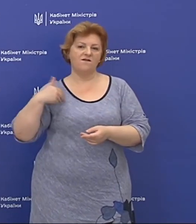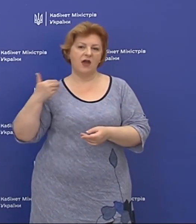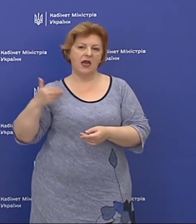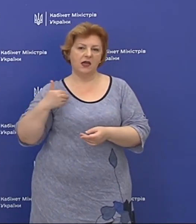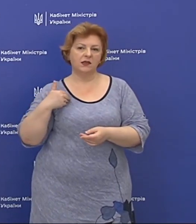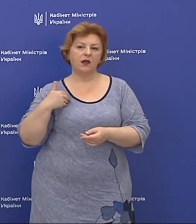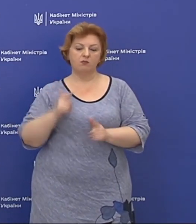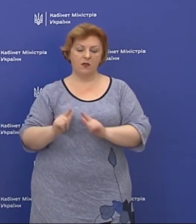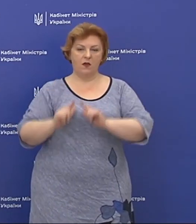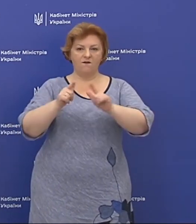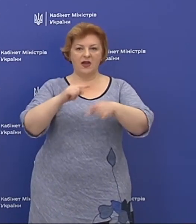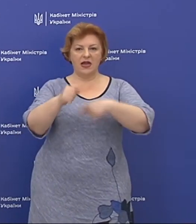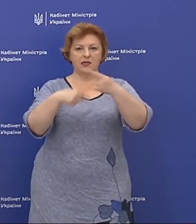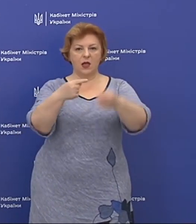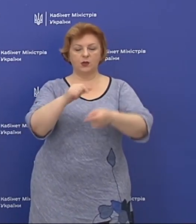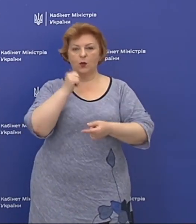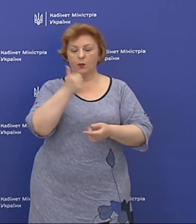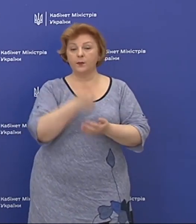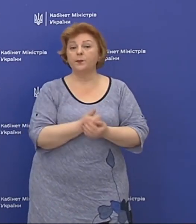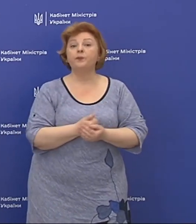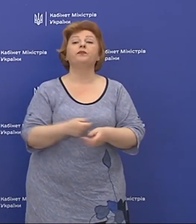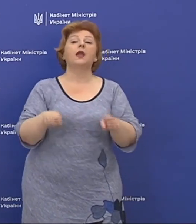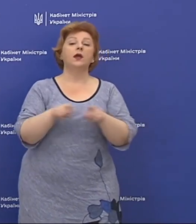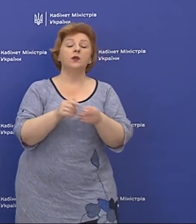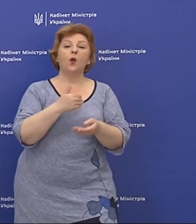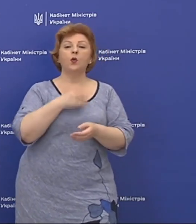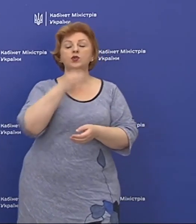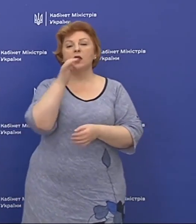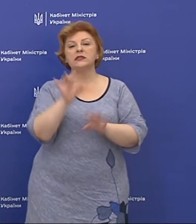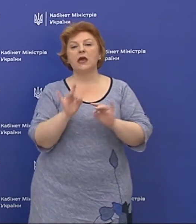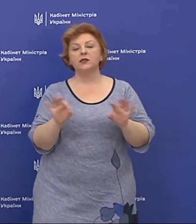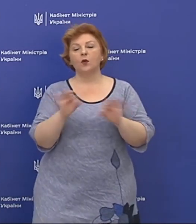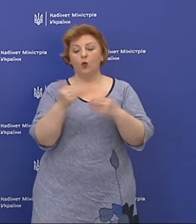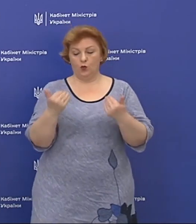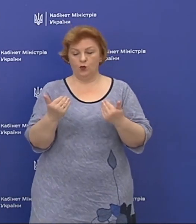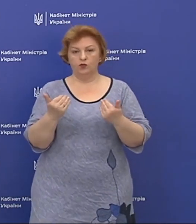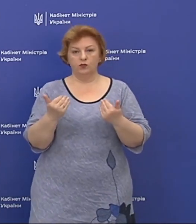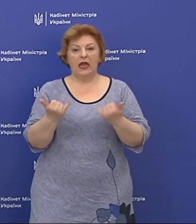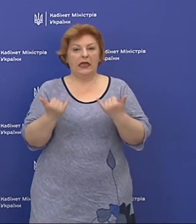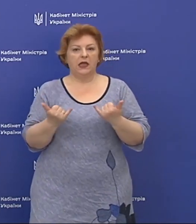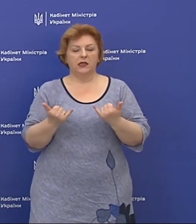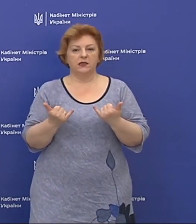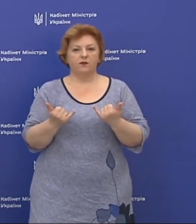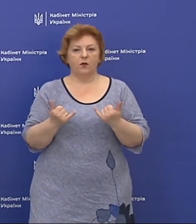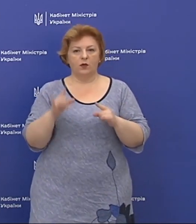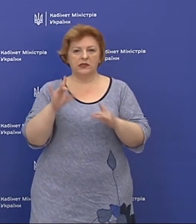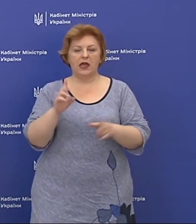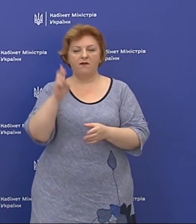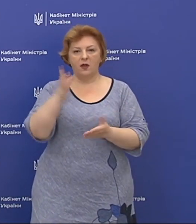в наступний рік. Також хочу вам сказати про те, що вже на сьогодні, слава Богу,